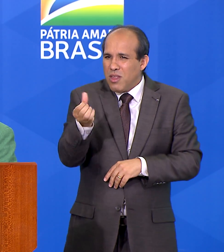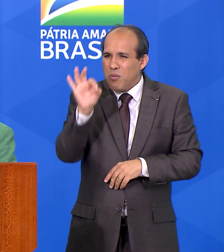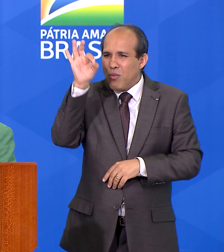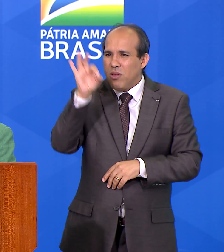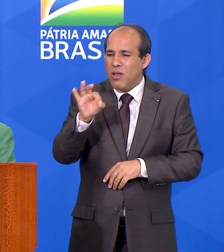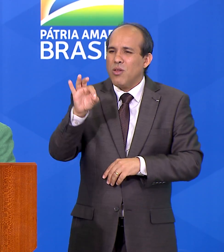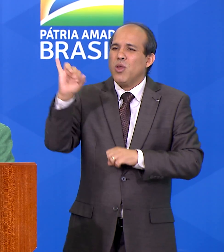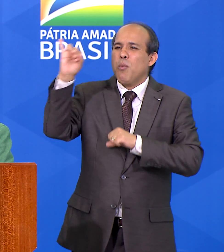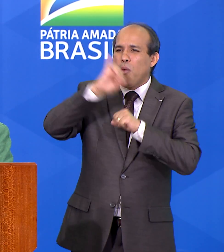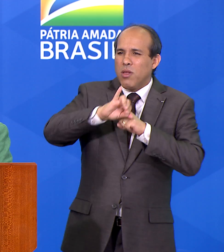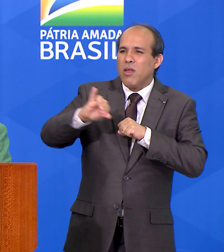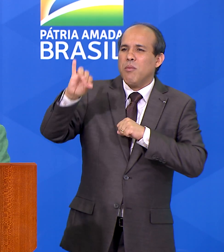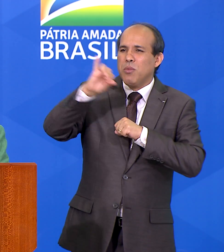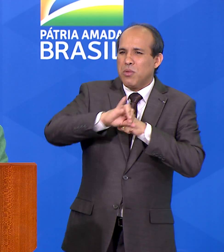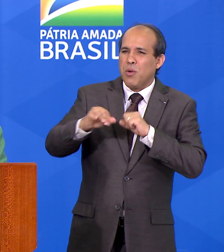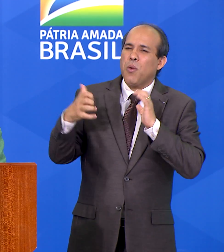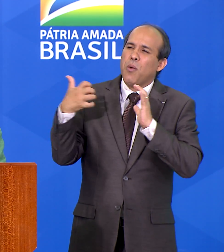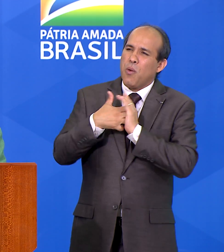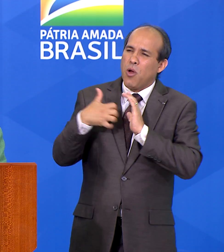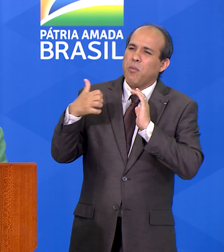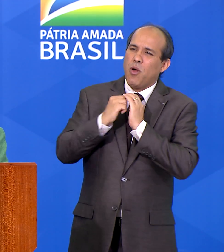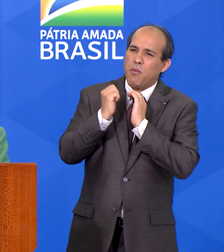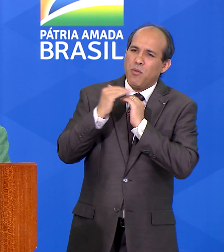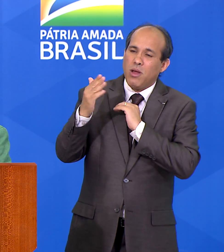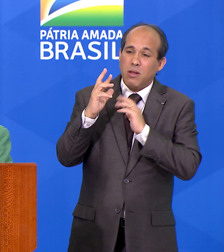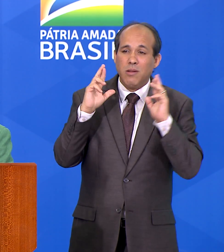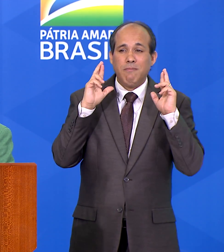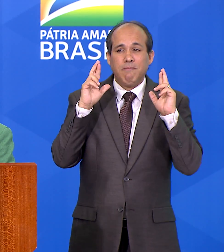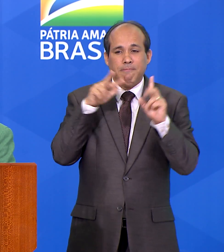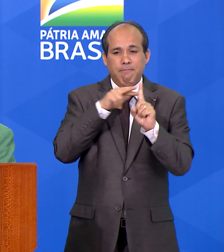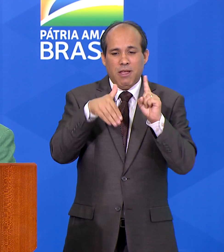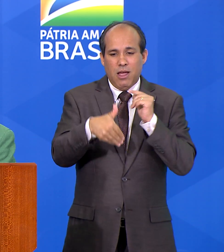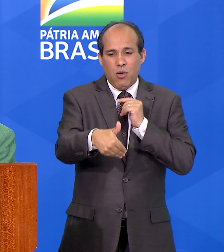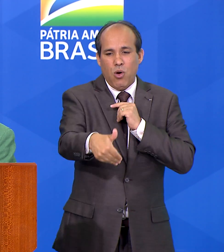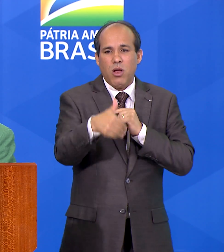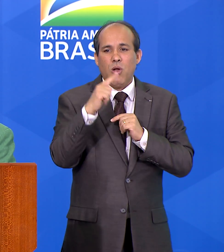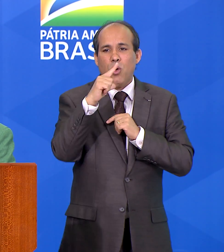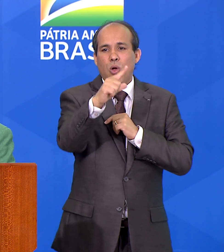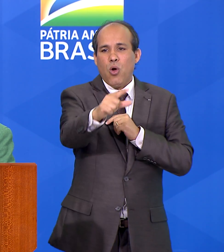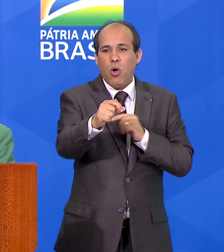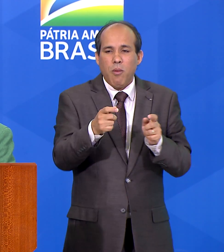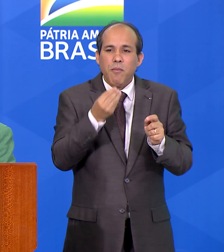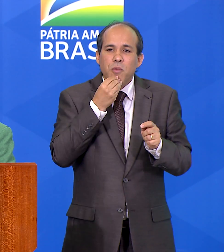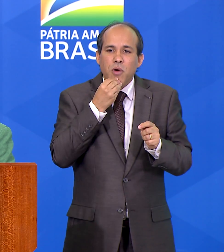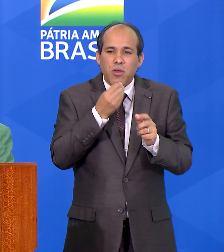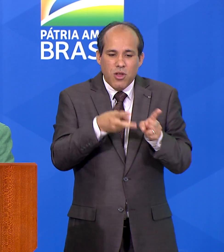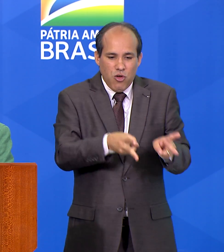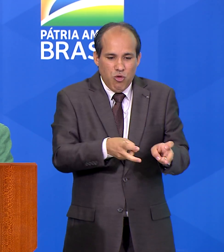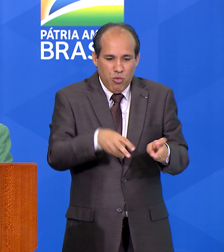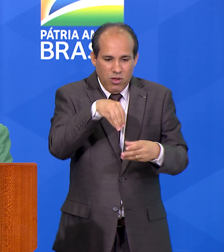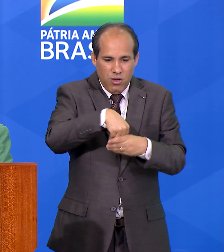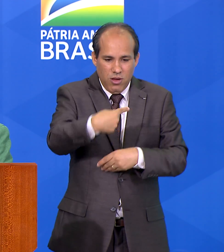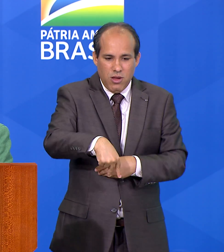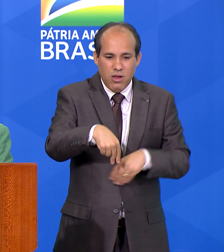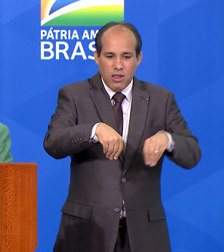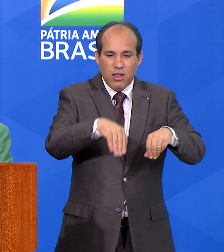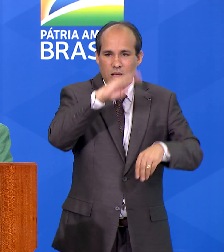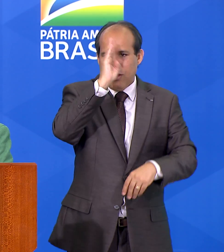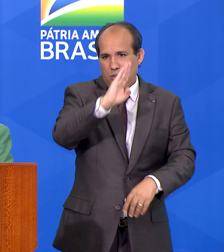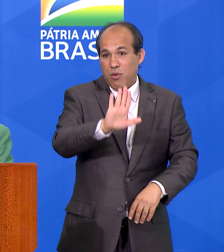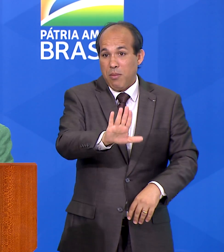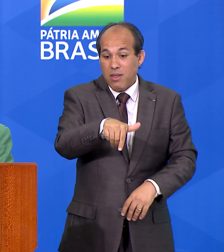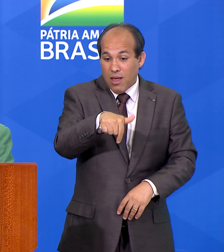importações. Temos boas perspectivas a longo prazo para exploração no Brasil, mas, nesse momento, é